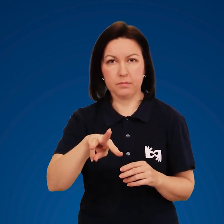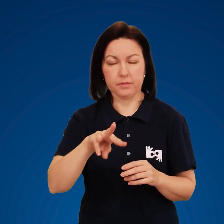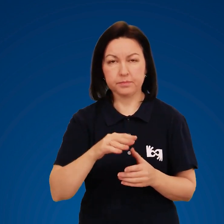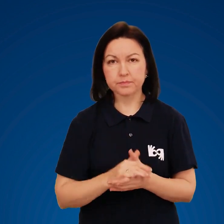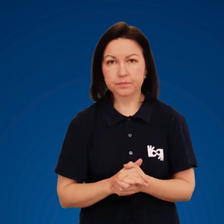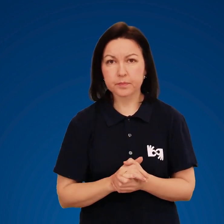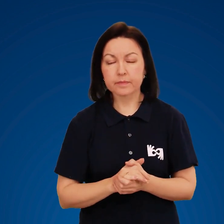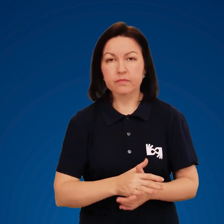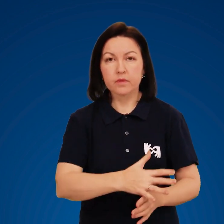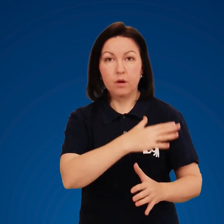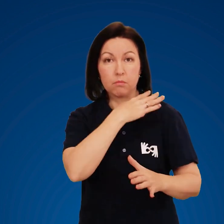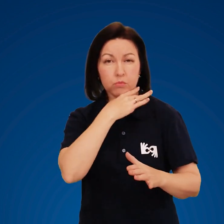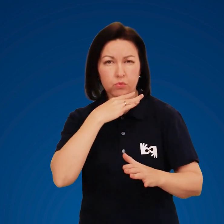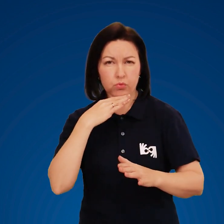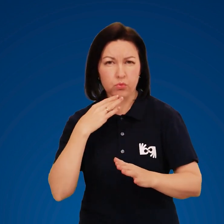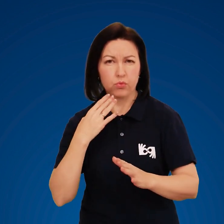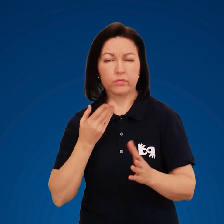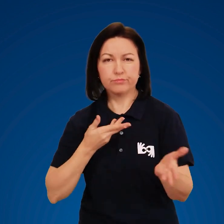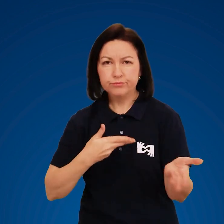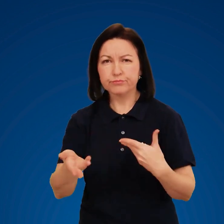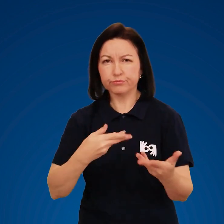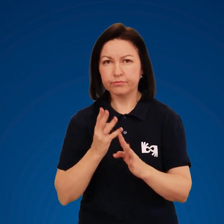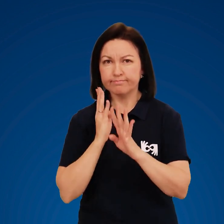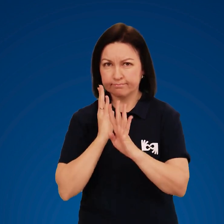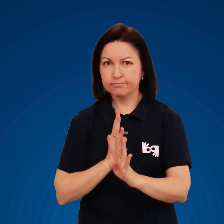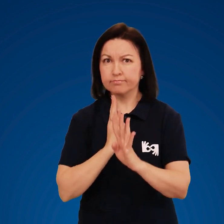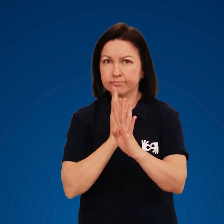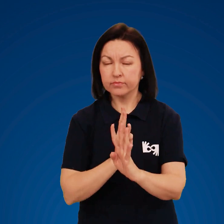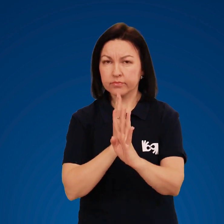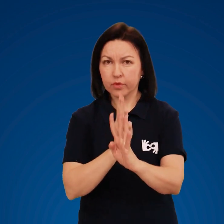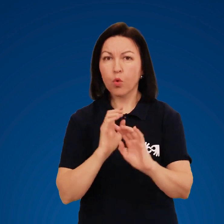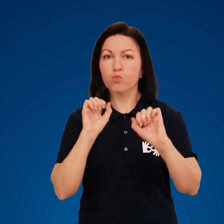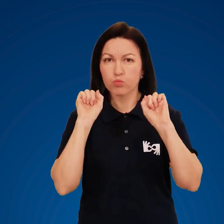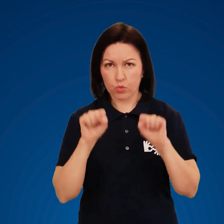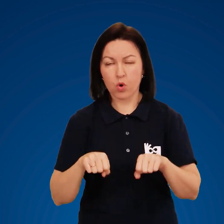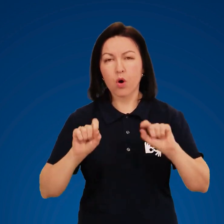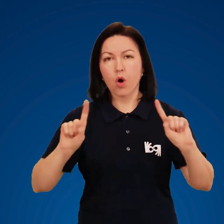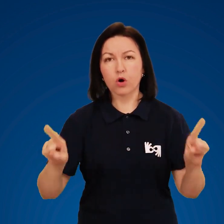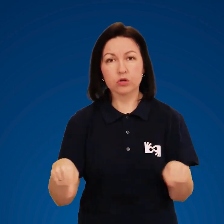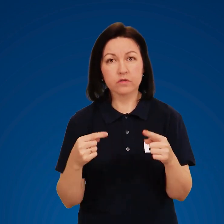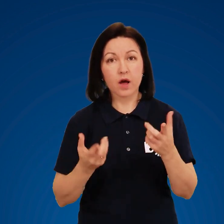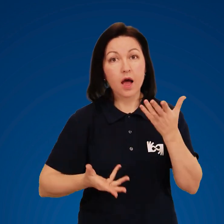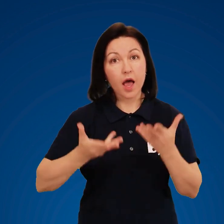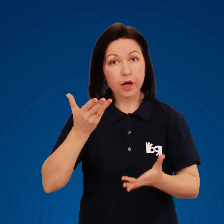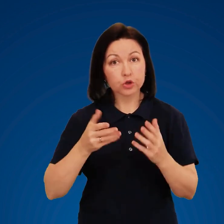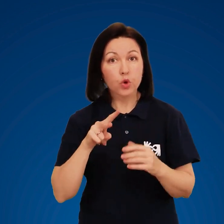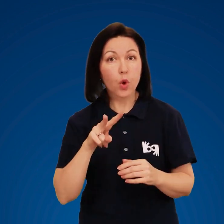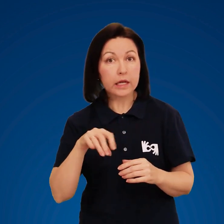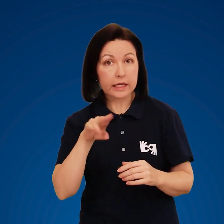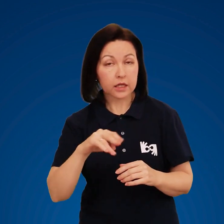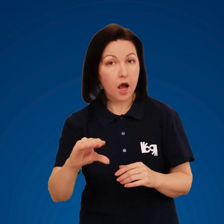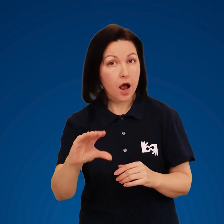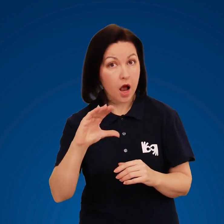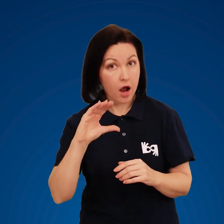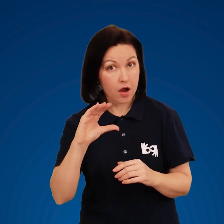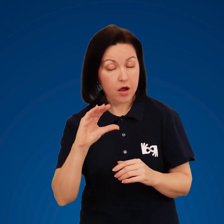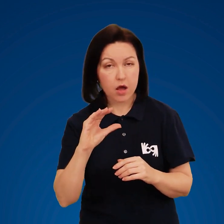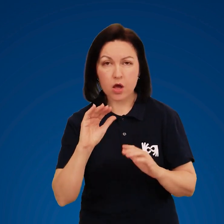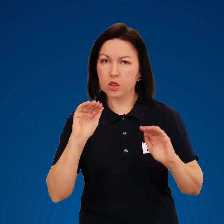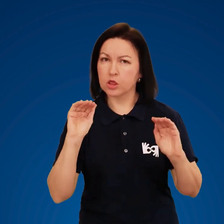25 сантиметрів. Масова переправа пішки може бути організована за